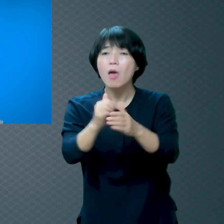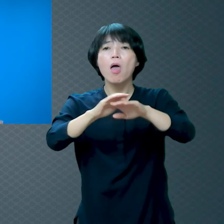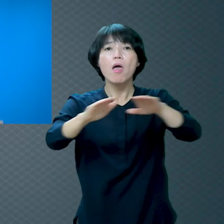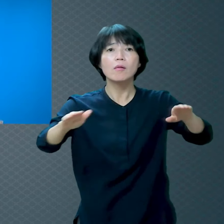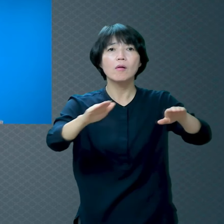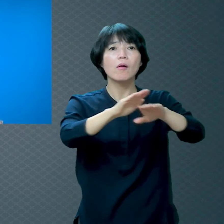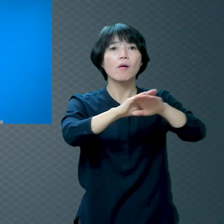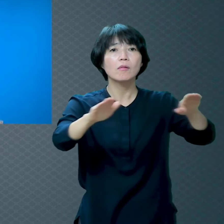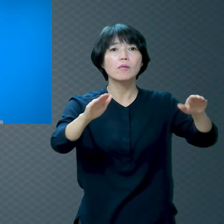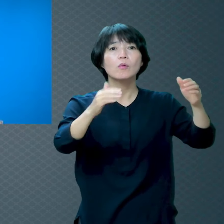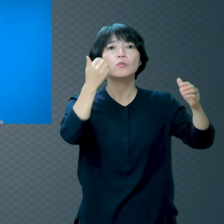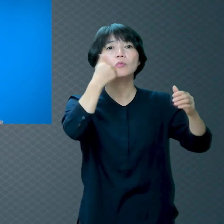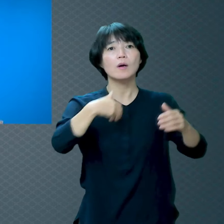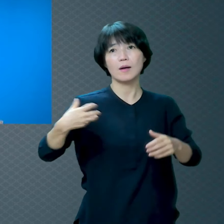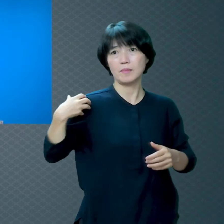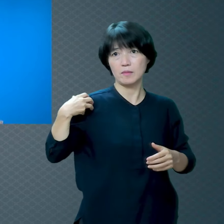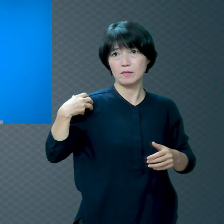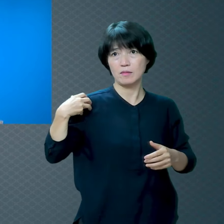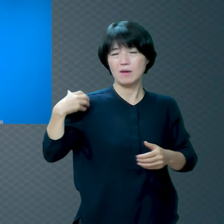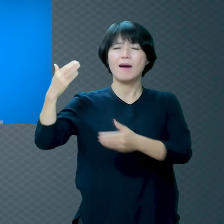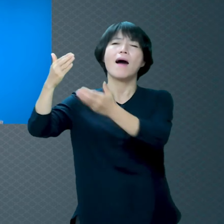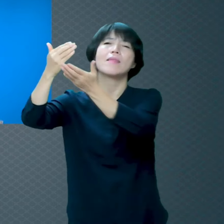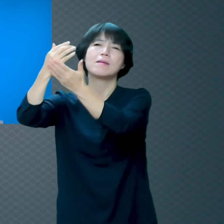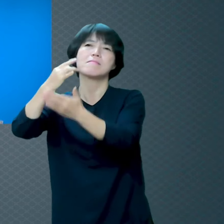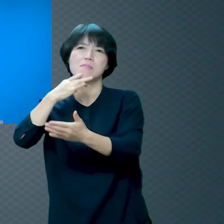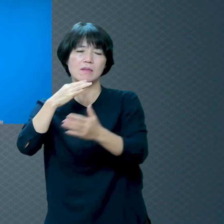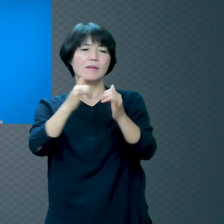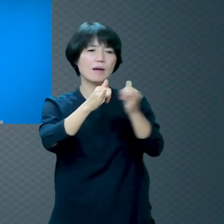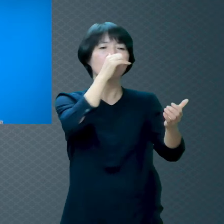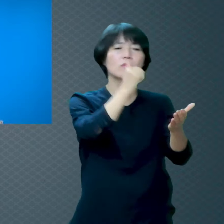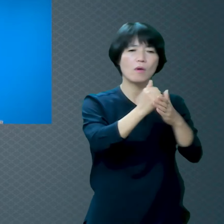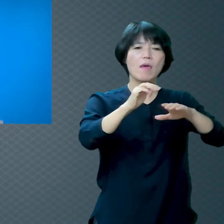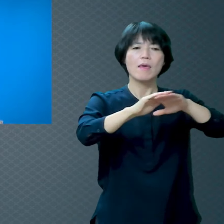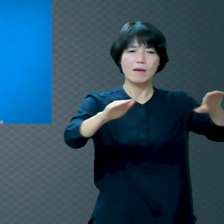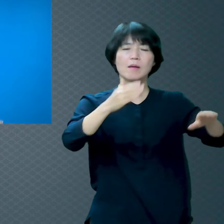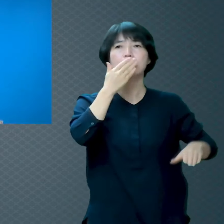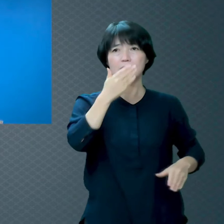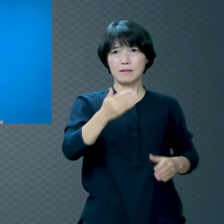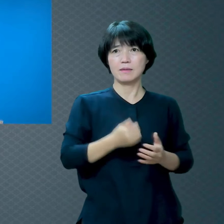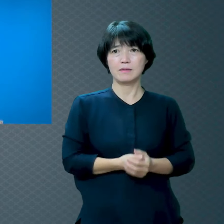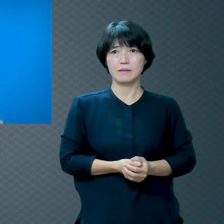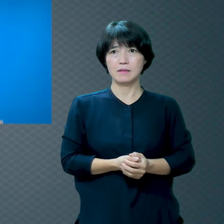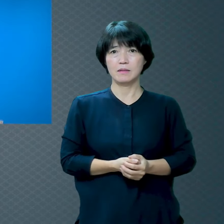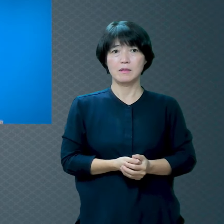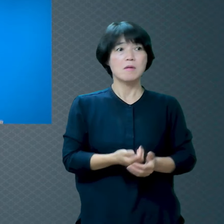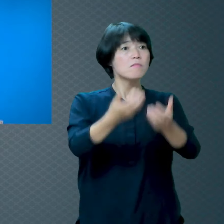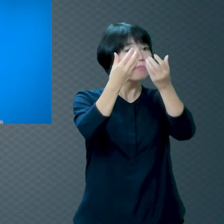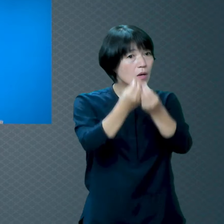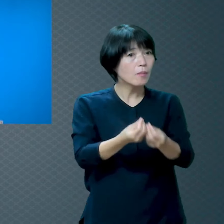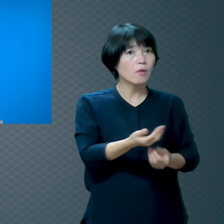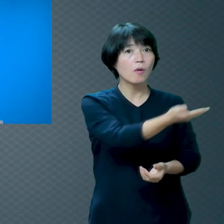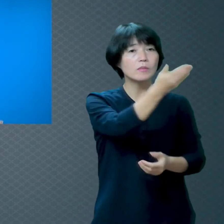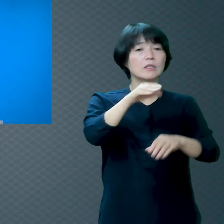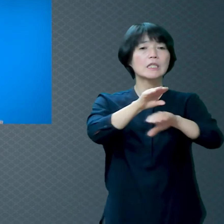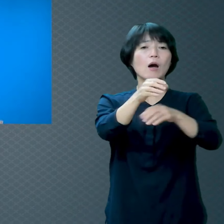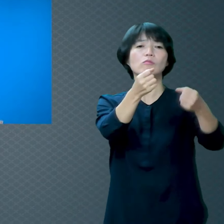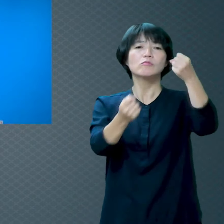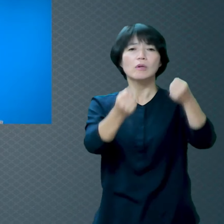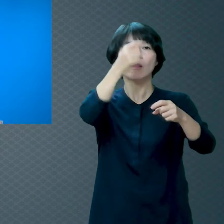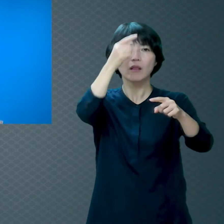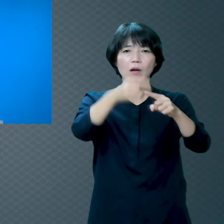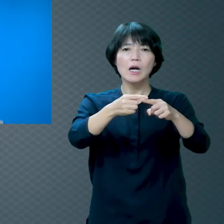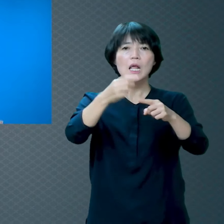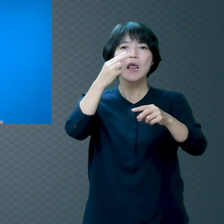하나님만이 이 죄를 해결해 주실 수 있어요 우리 운전하다가 기름이 떨어졌어요 어디로 가요?